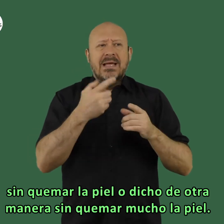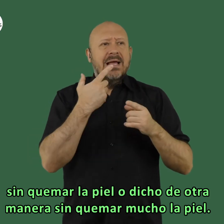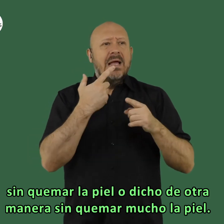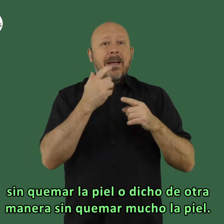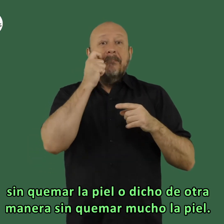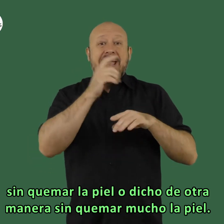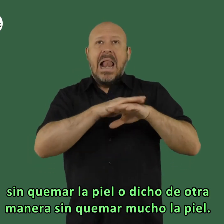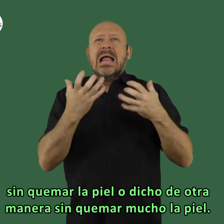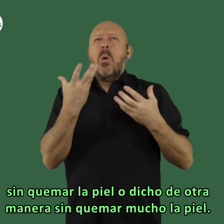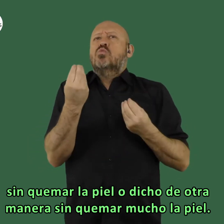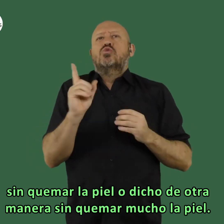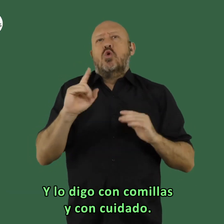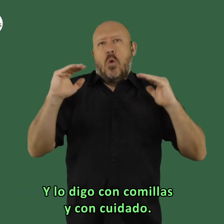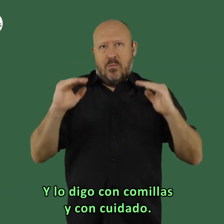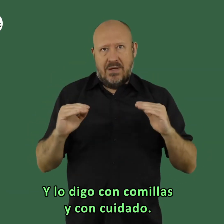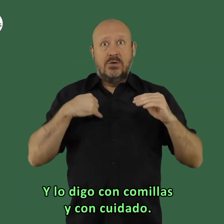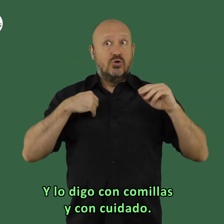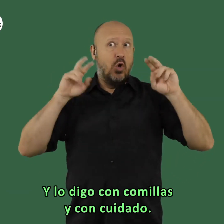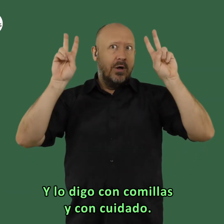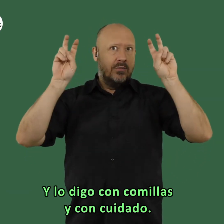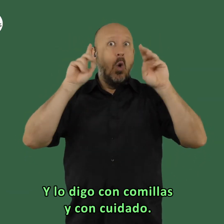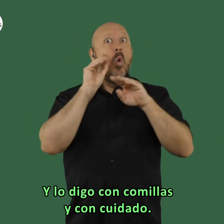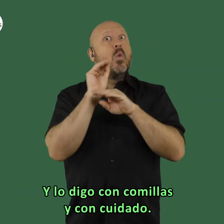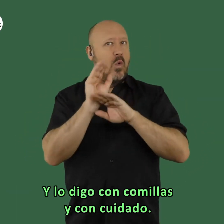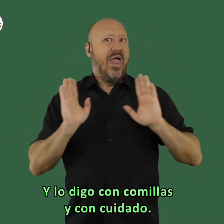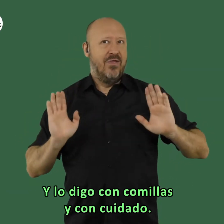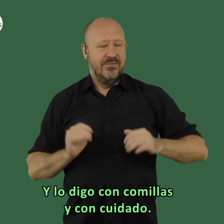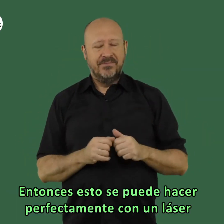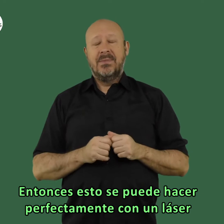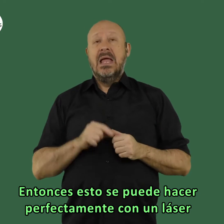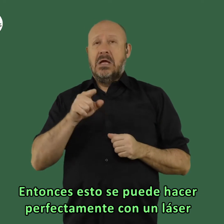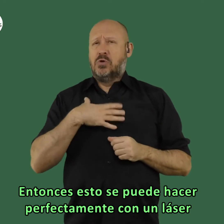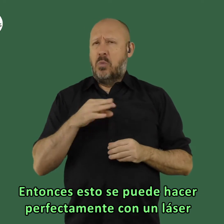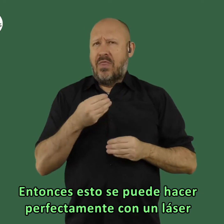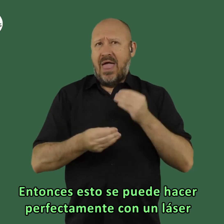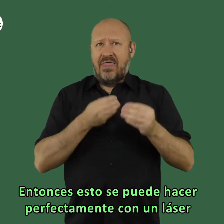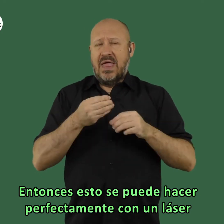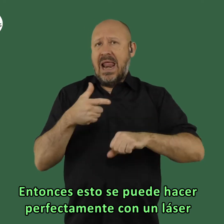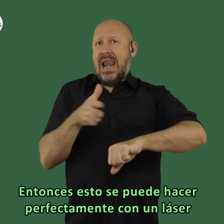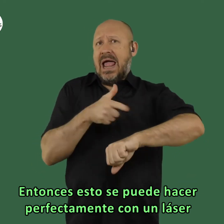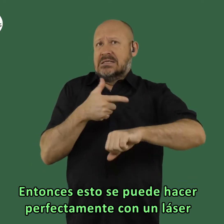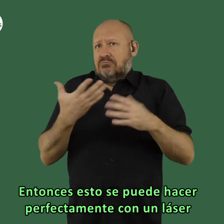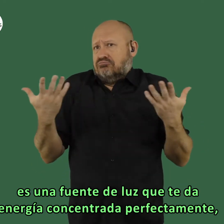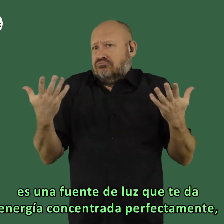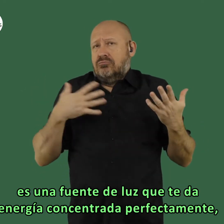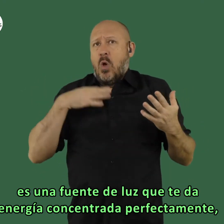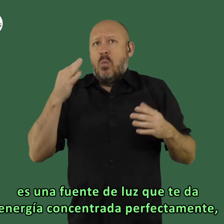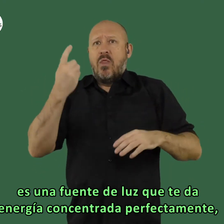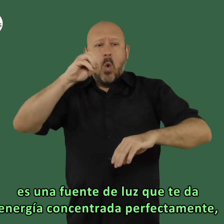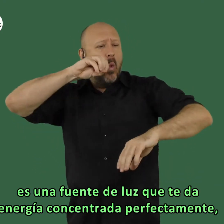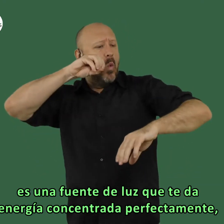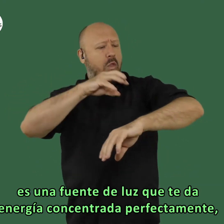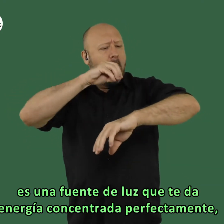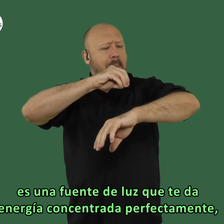sin quemar mucho la piel y lo digo con comillas y con cuidado entonces esto se puede hacer perfectamente con un láser es una